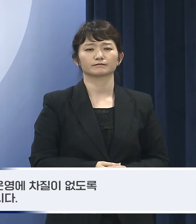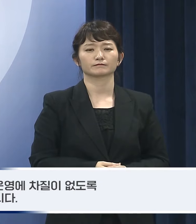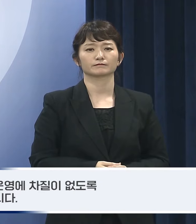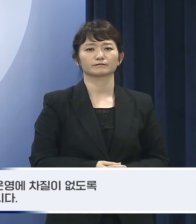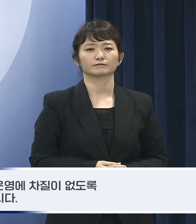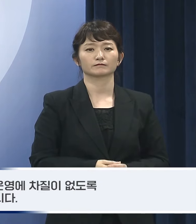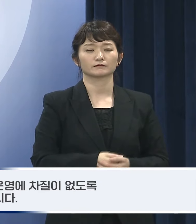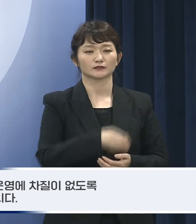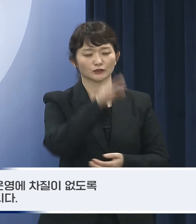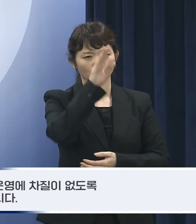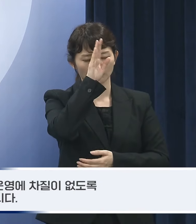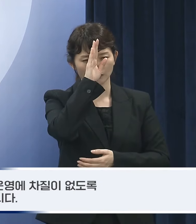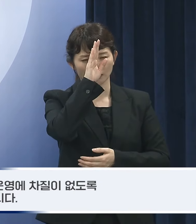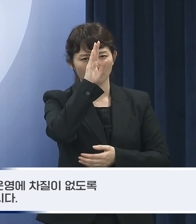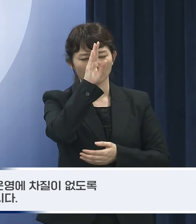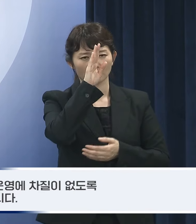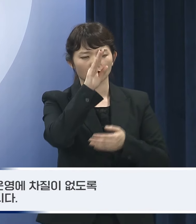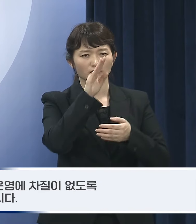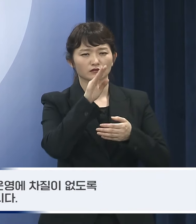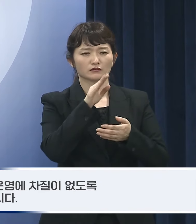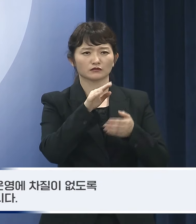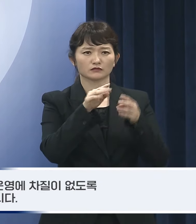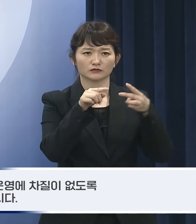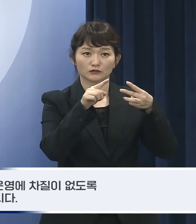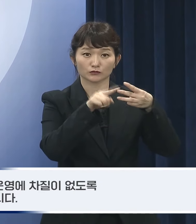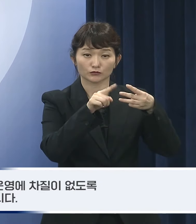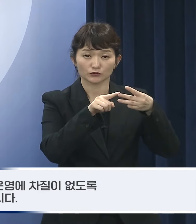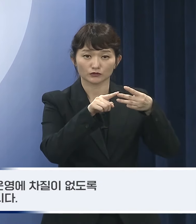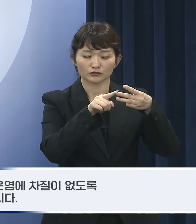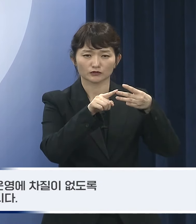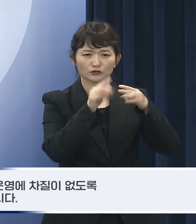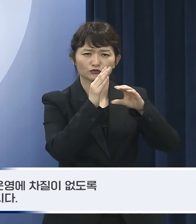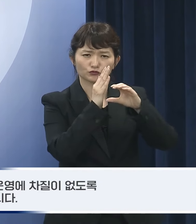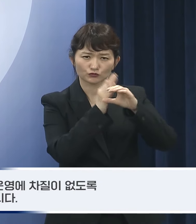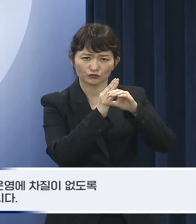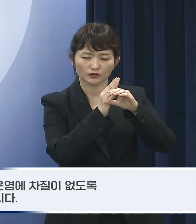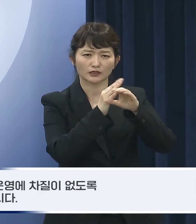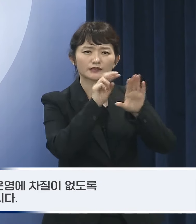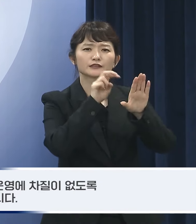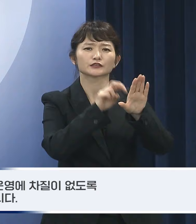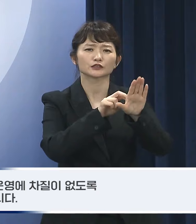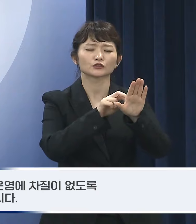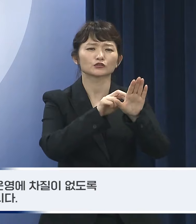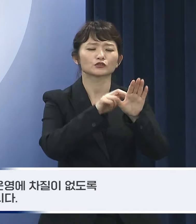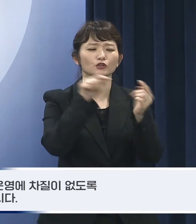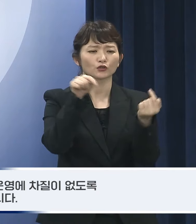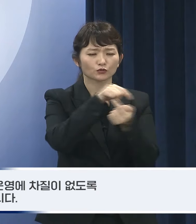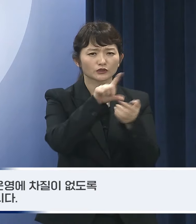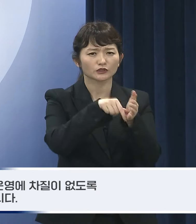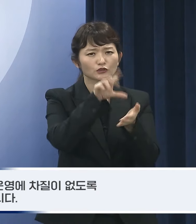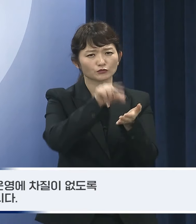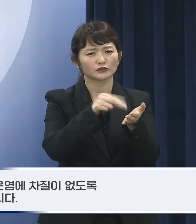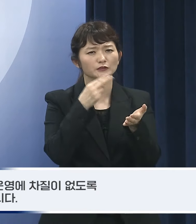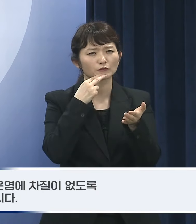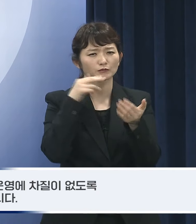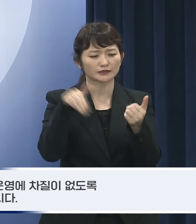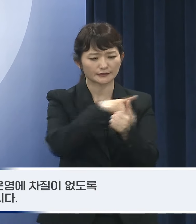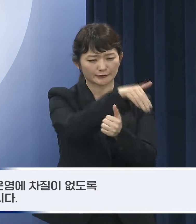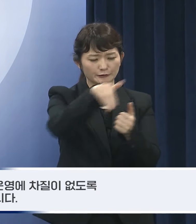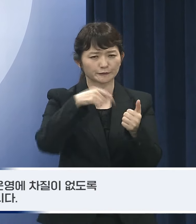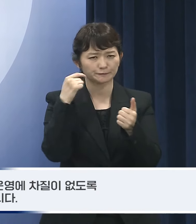정부는 중증 응급환자 중심의 비상진료체계 운영에 차질이 없도록 진료 상황을 예의주시하고